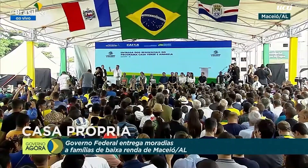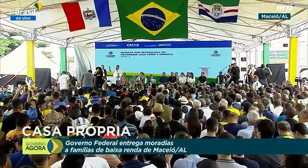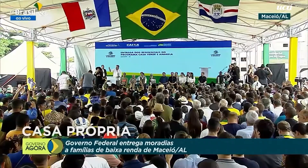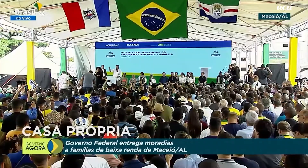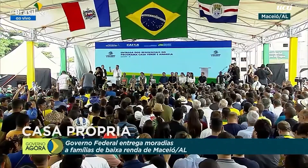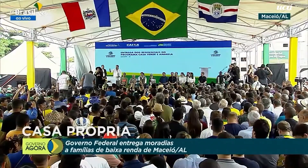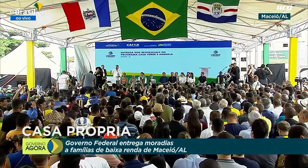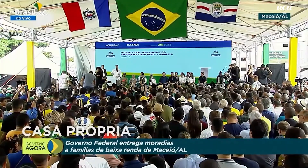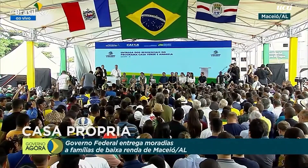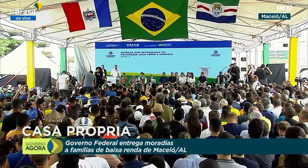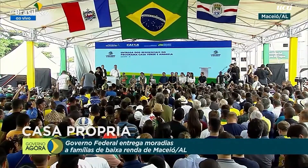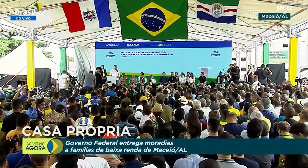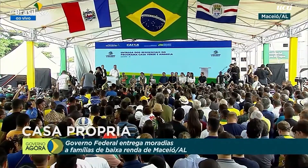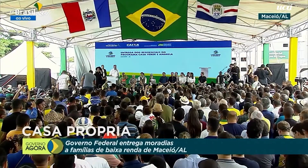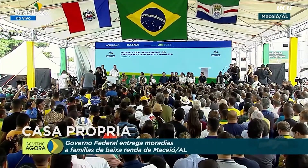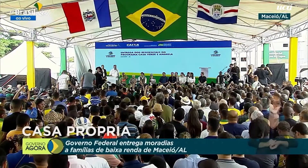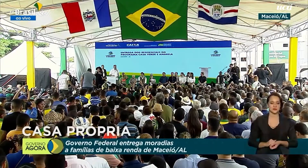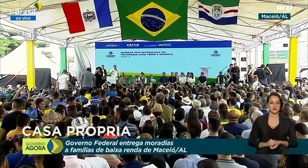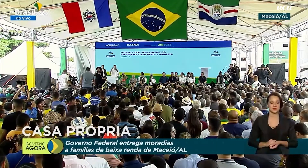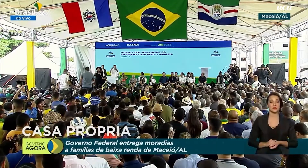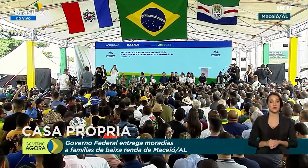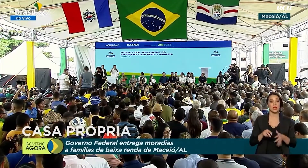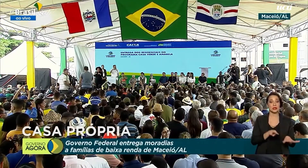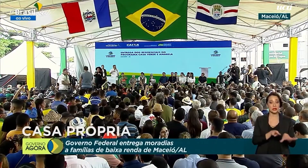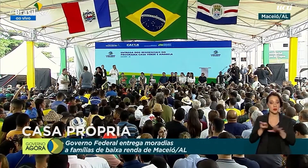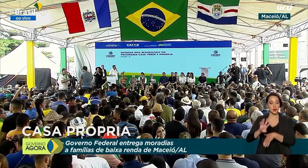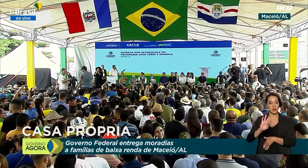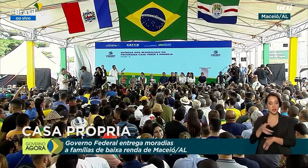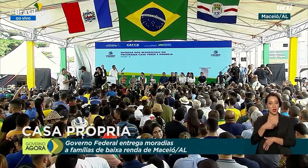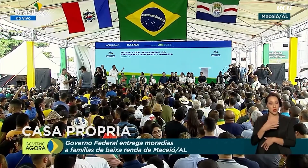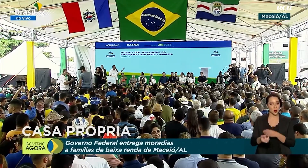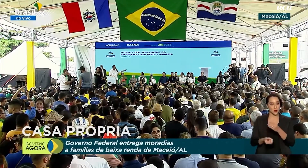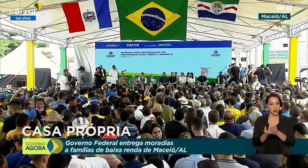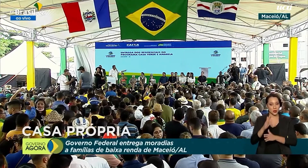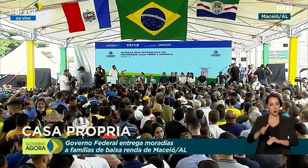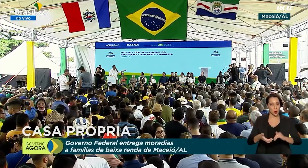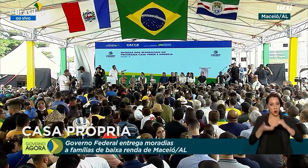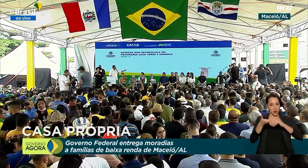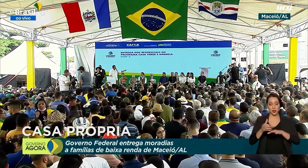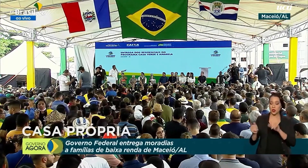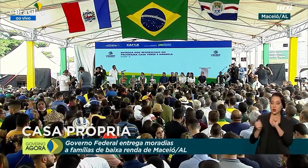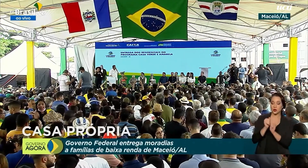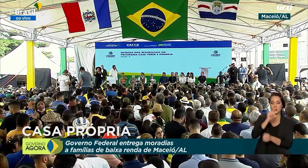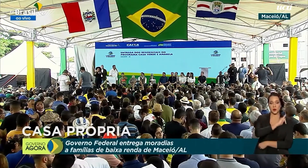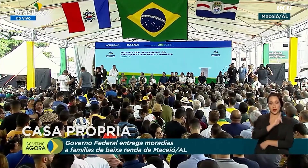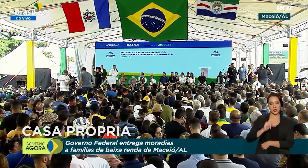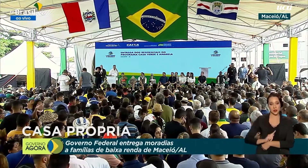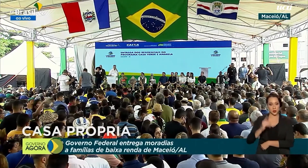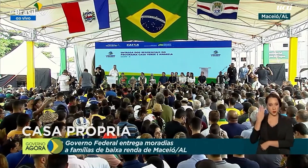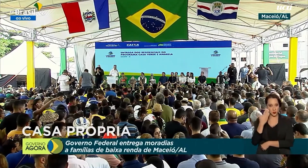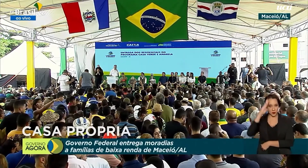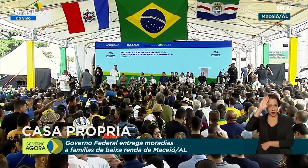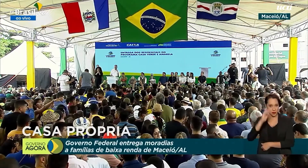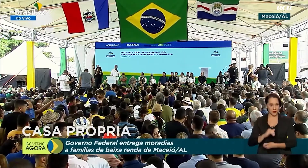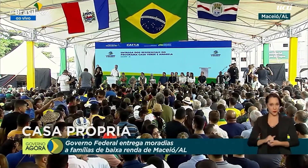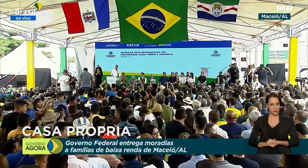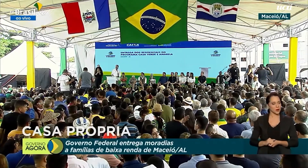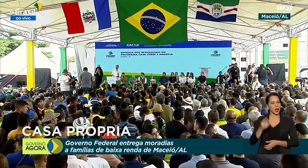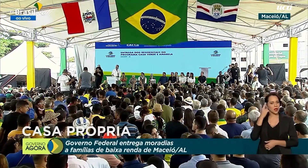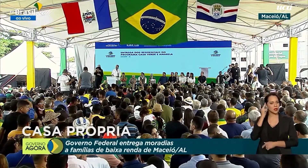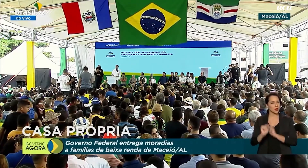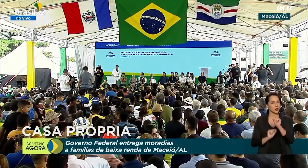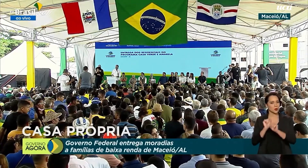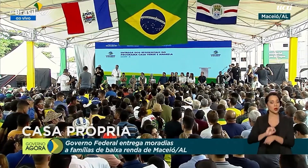Essa semana, nasce já no Congresso, junto com o presidente Bolsonaro, aprovaram a